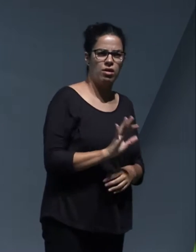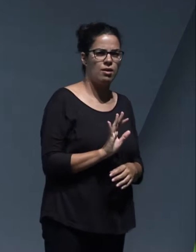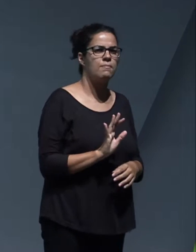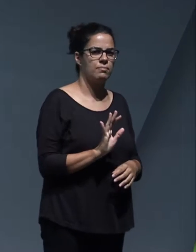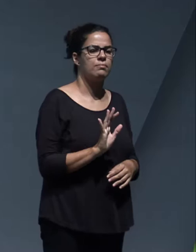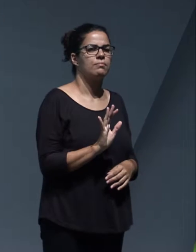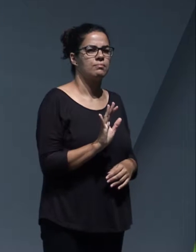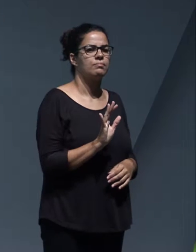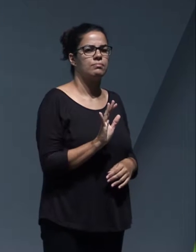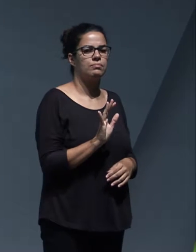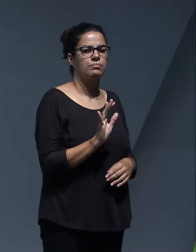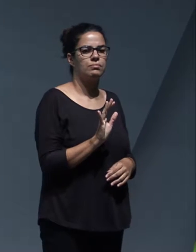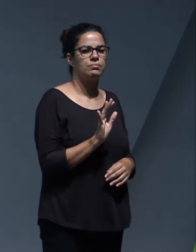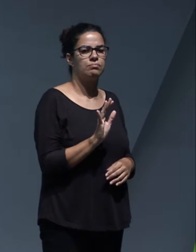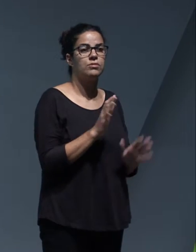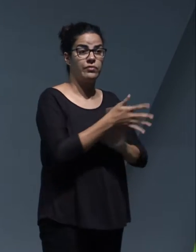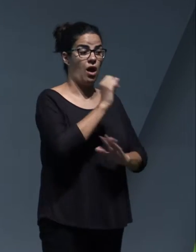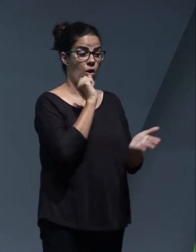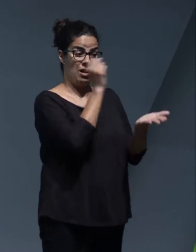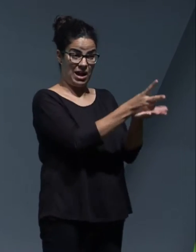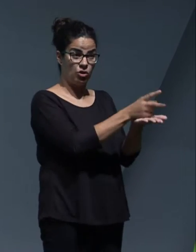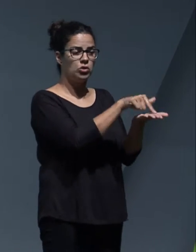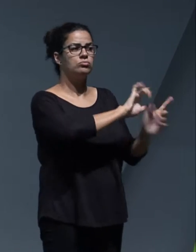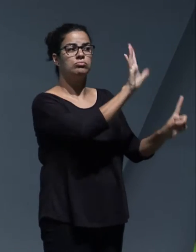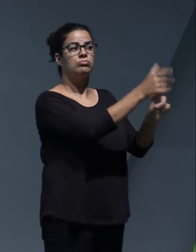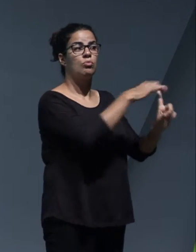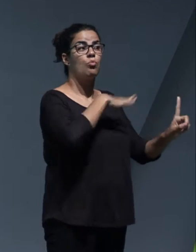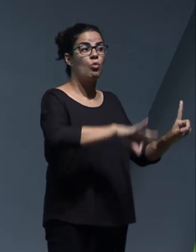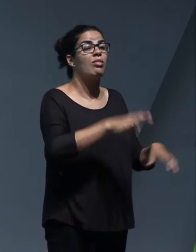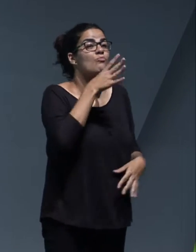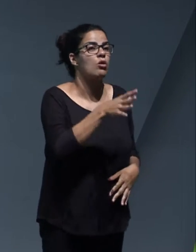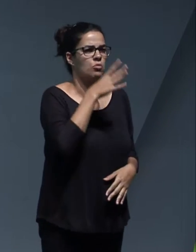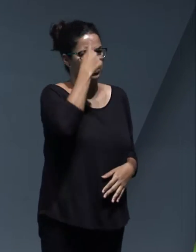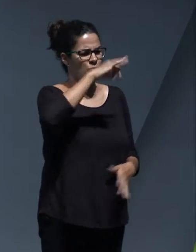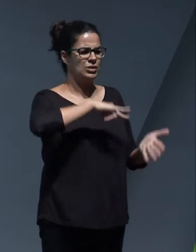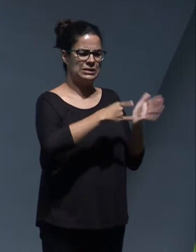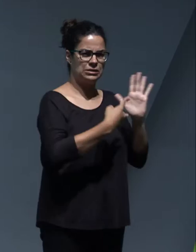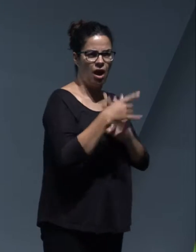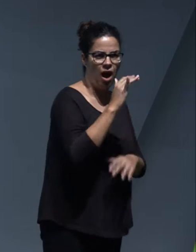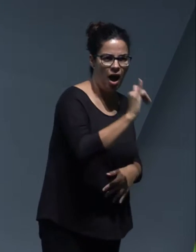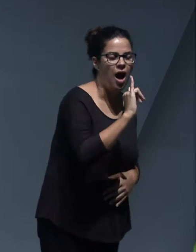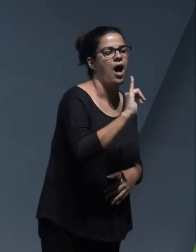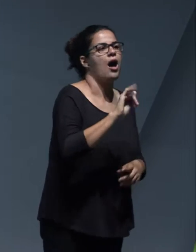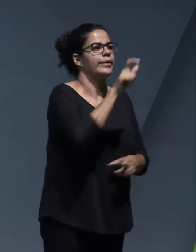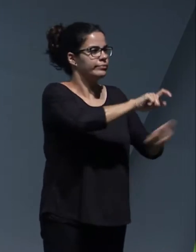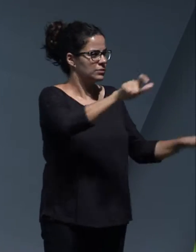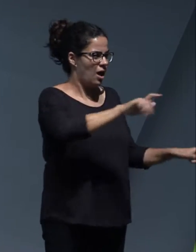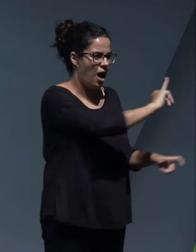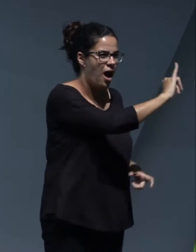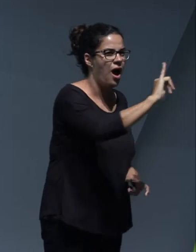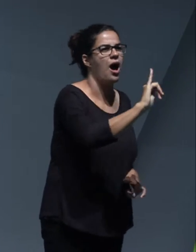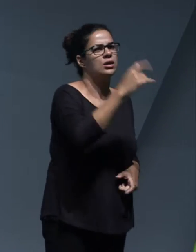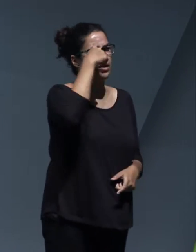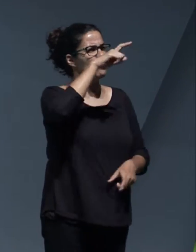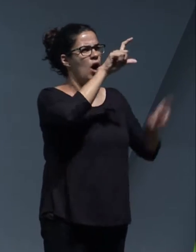Son perfectamente alcanzables porque sabemos que existe la tecnología, sabemos que existen las personas, sabemos que tenemos entidades